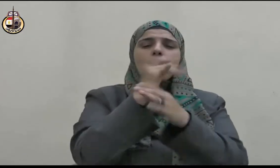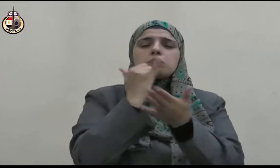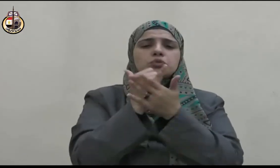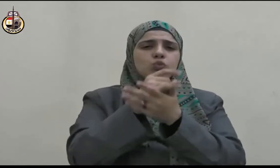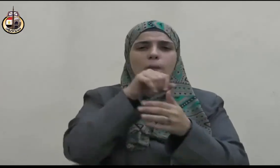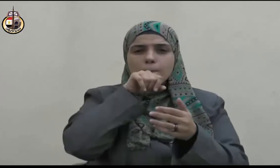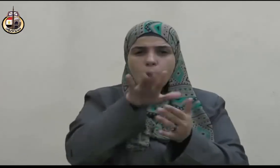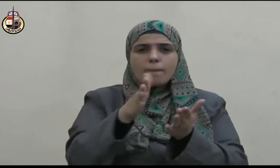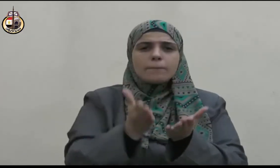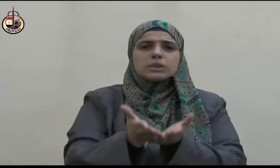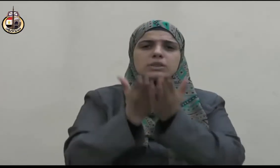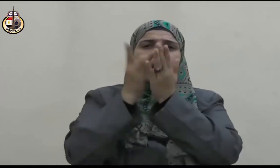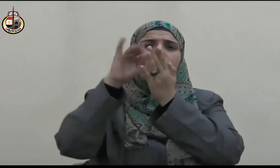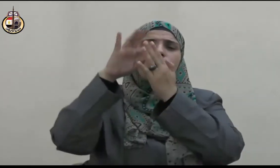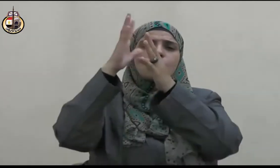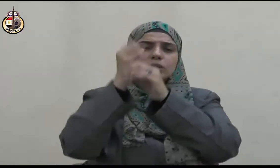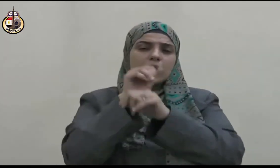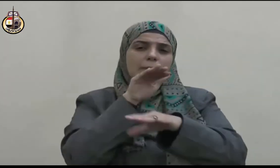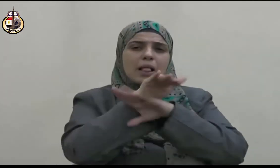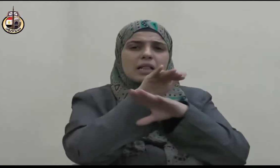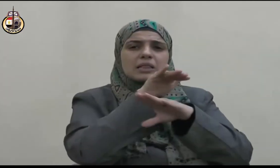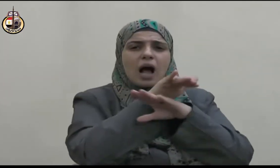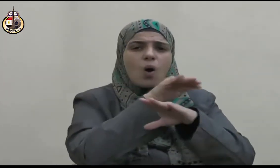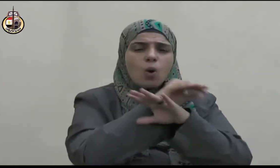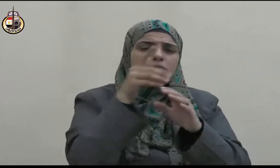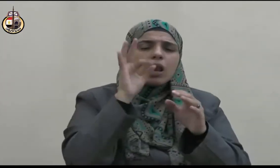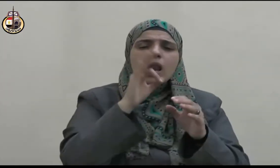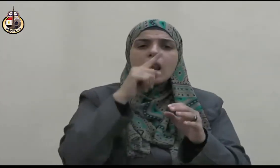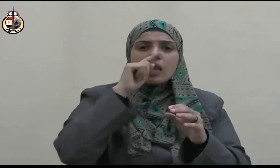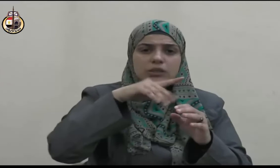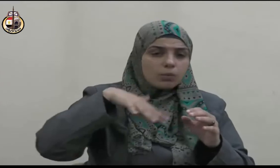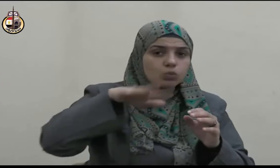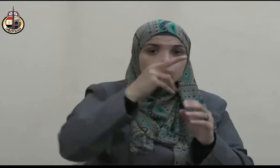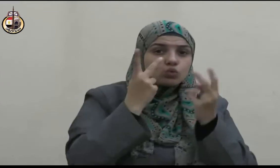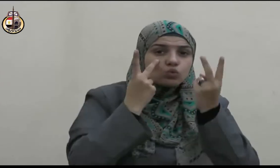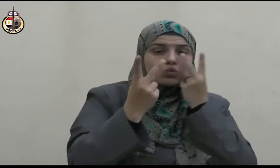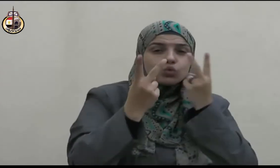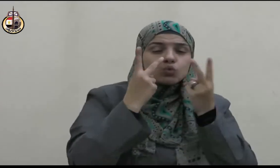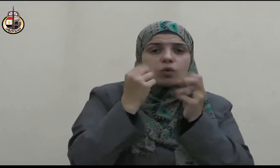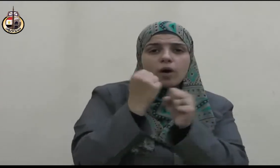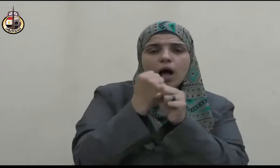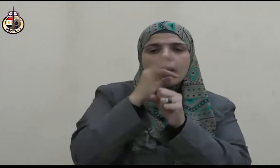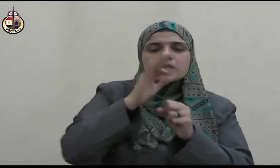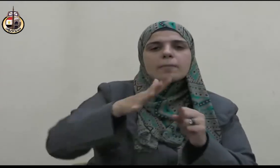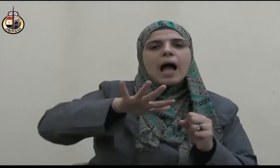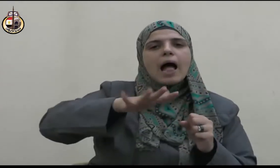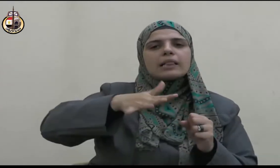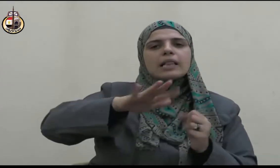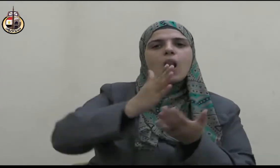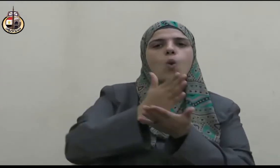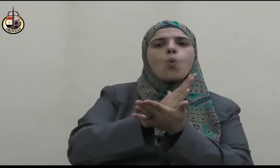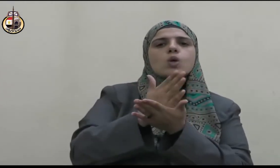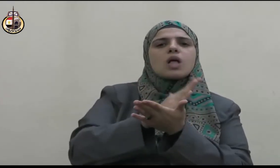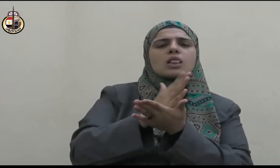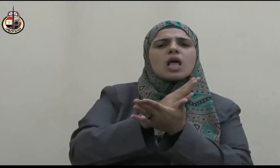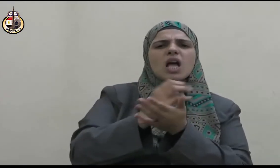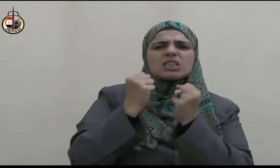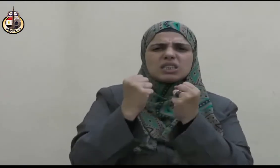فأنكر على من بالغ من أصحابه رضوان الله عليهم في التعبد